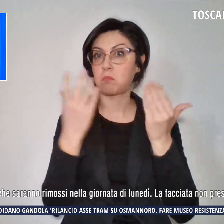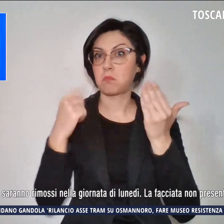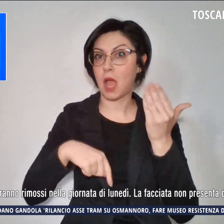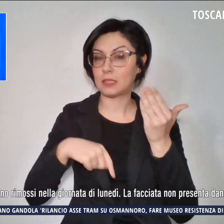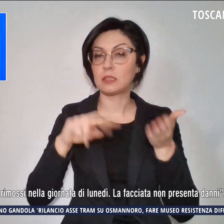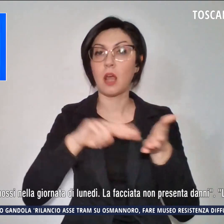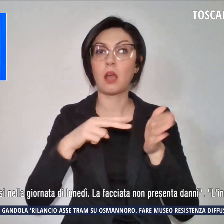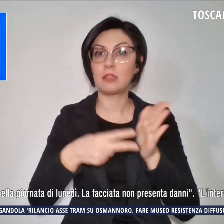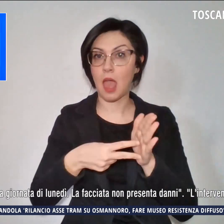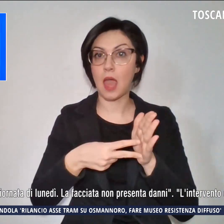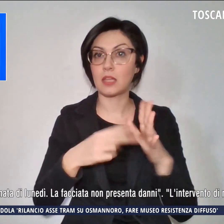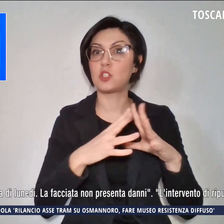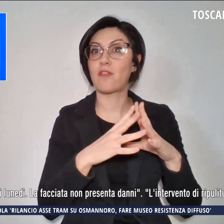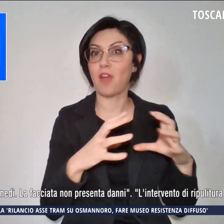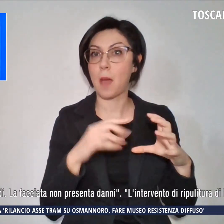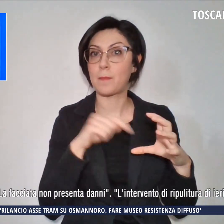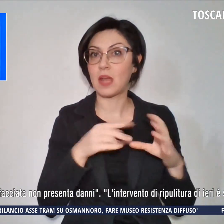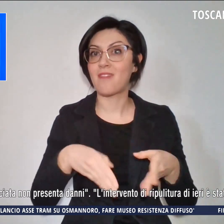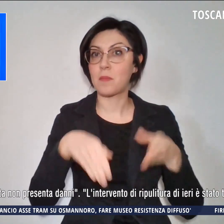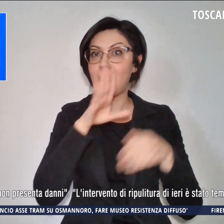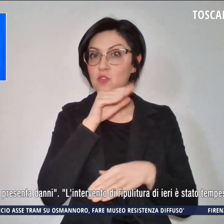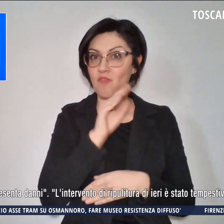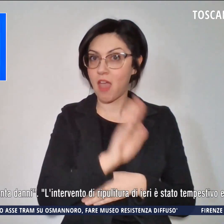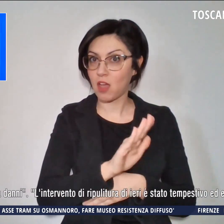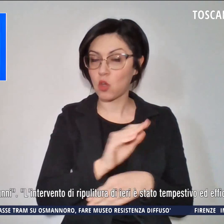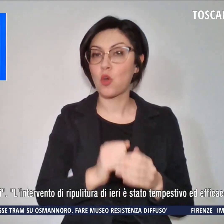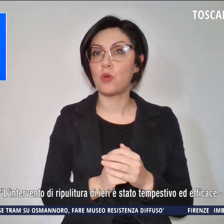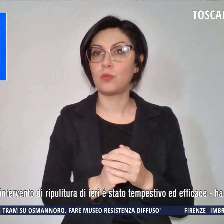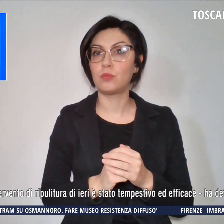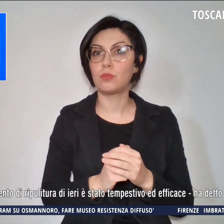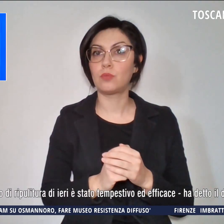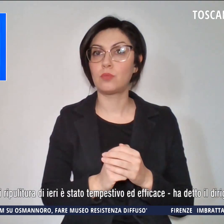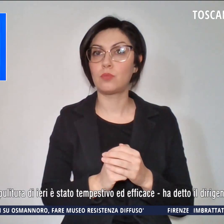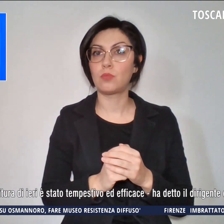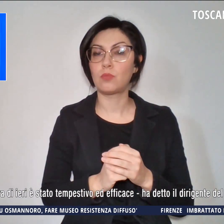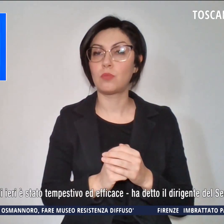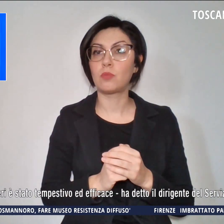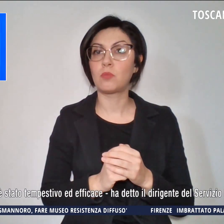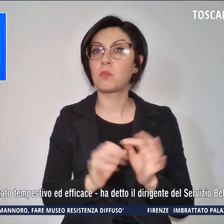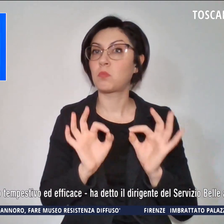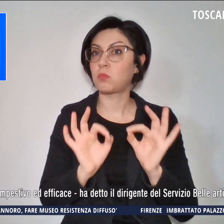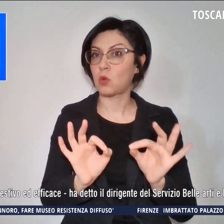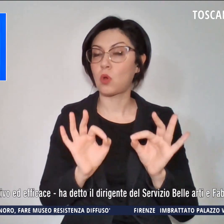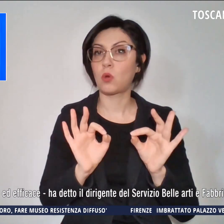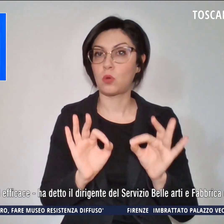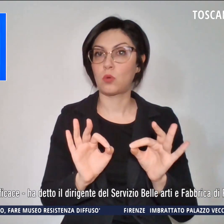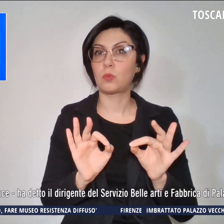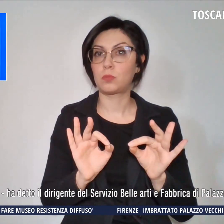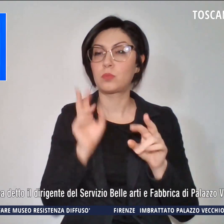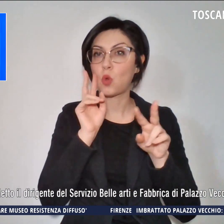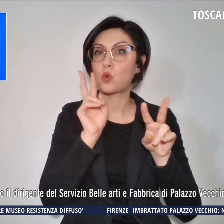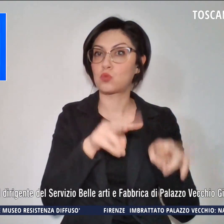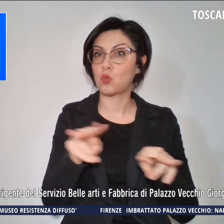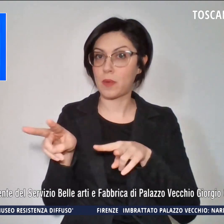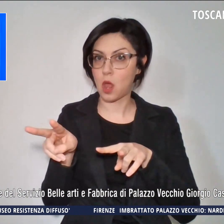della fabbrica di Palazzo Vecchio hanno effettuato il sopralluogo